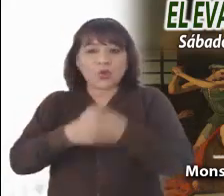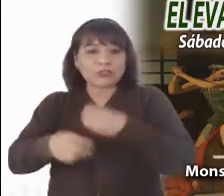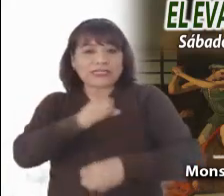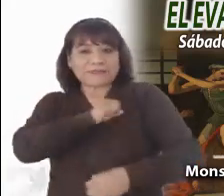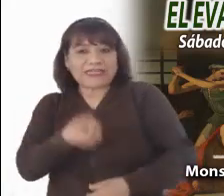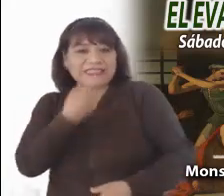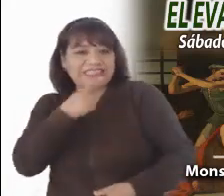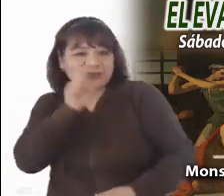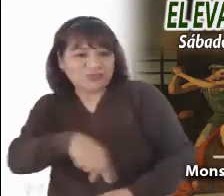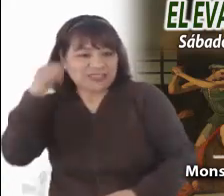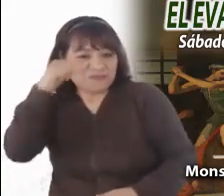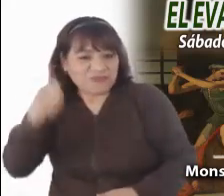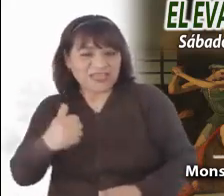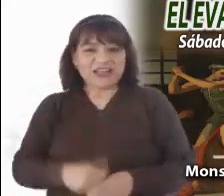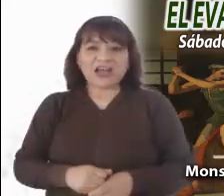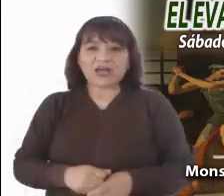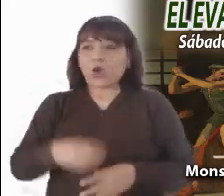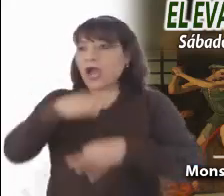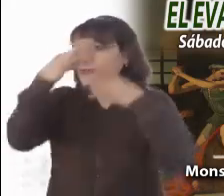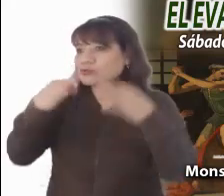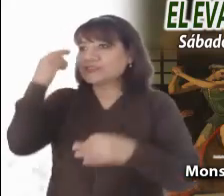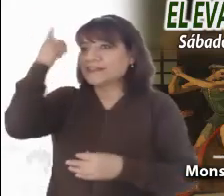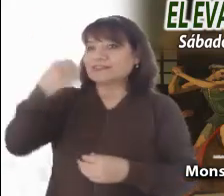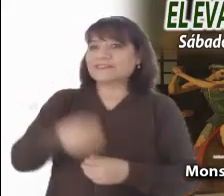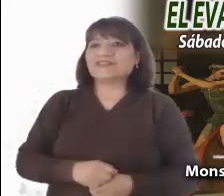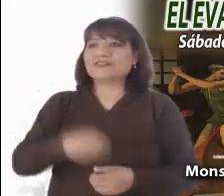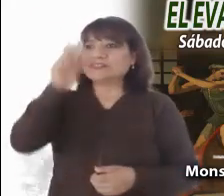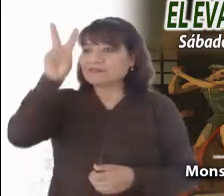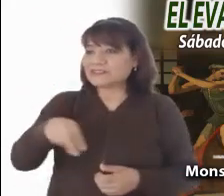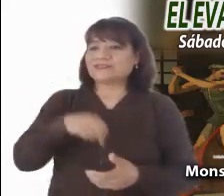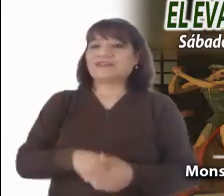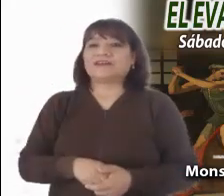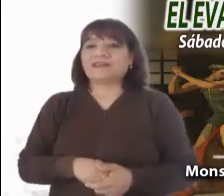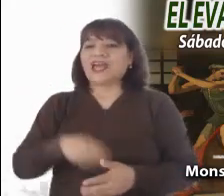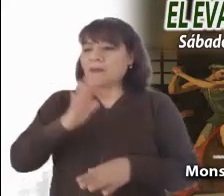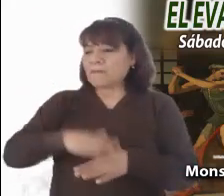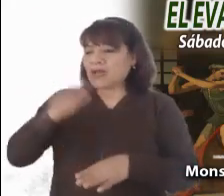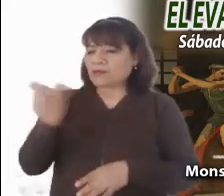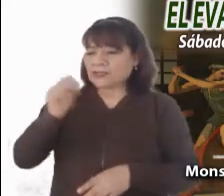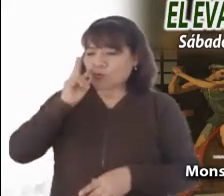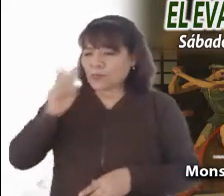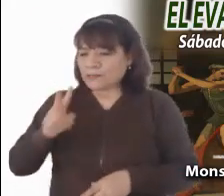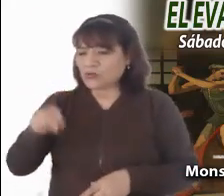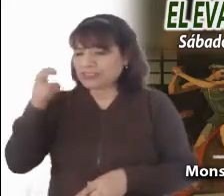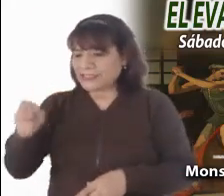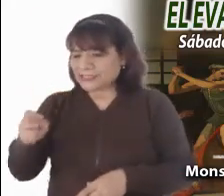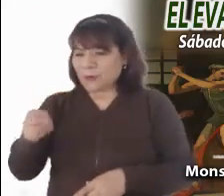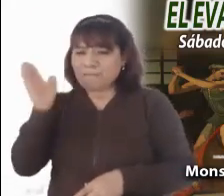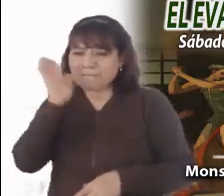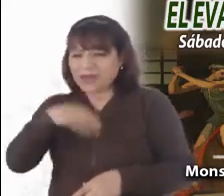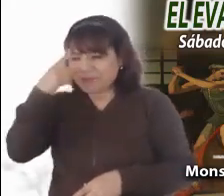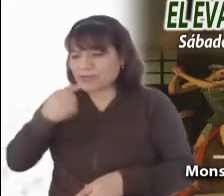denunciar el pecado, sobre todo cuando hace daño a los más pequeños. La